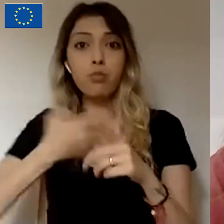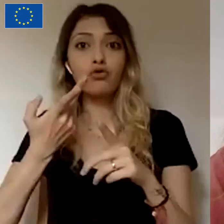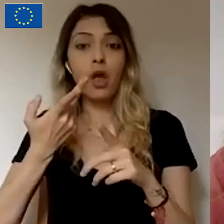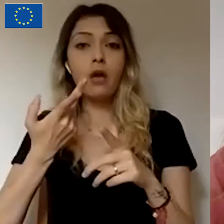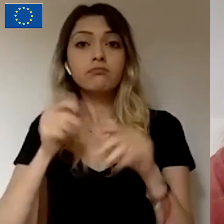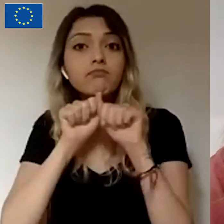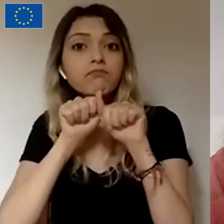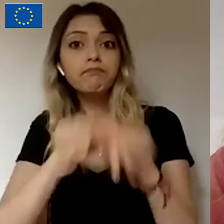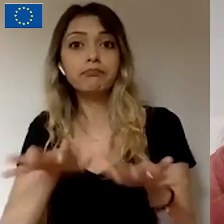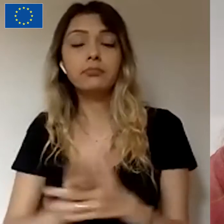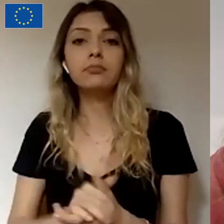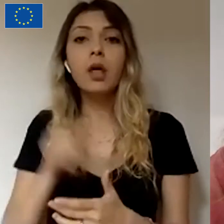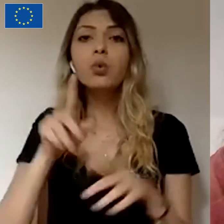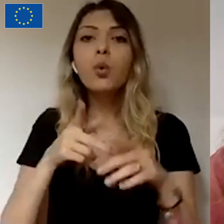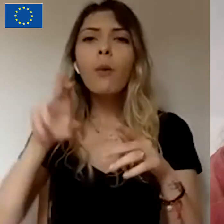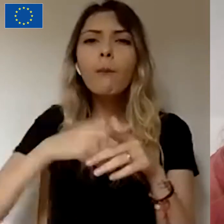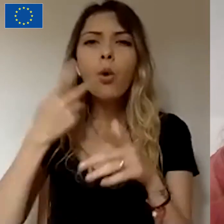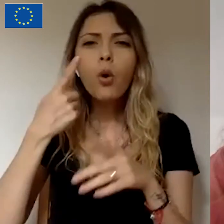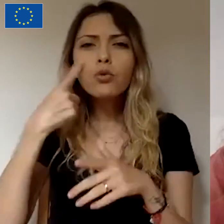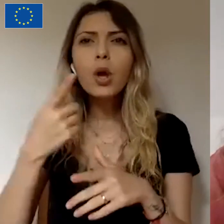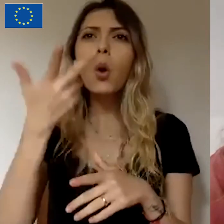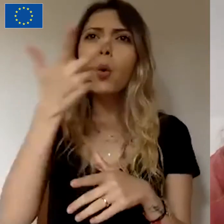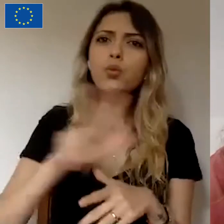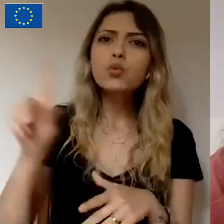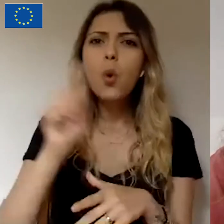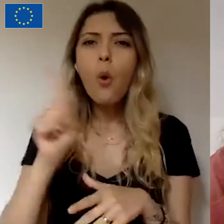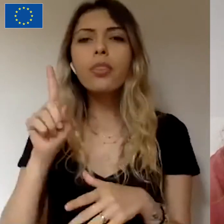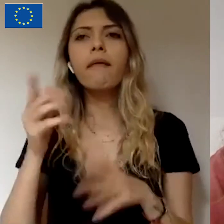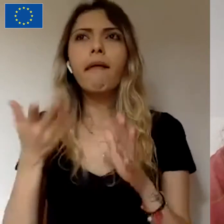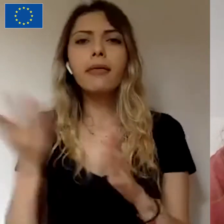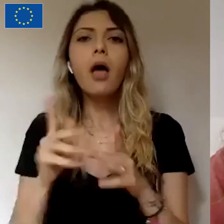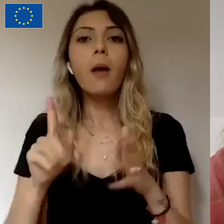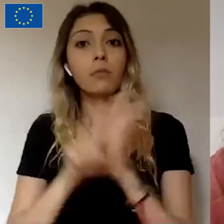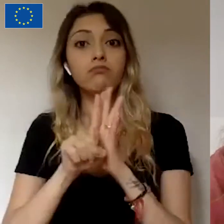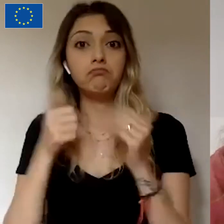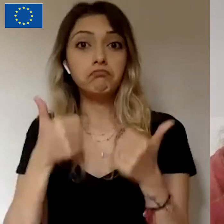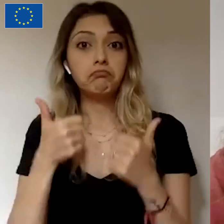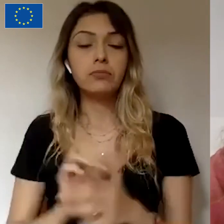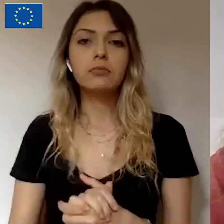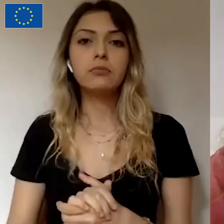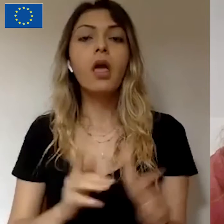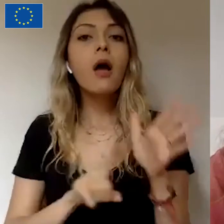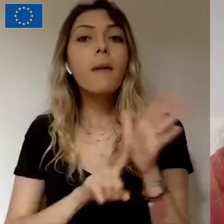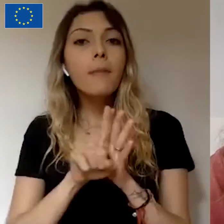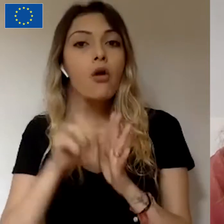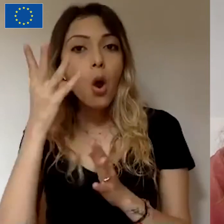Bu projelerden yaklaşık 310 tanesi başarıya ulaştı. Ve başarıya ulaşan projelere